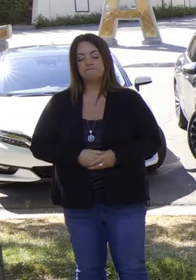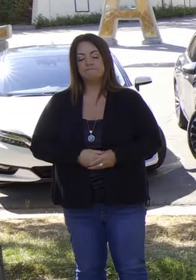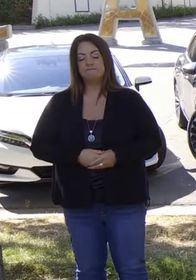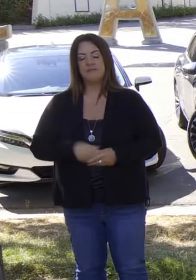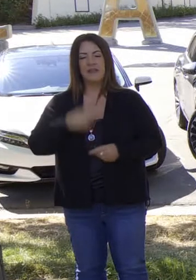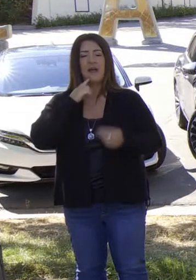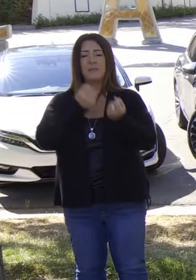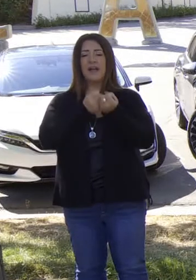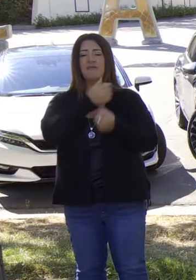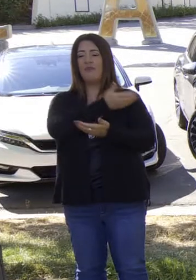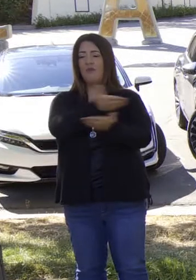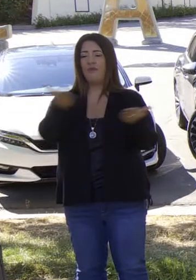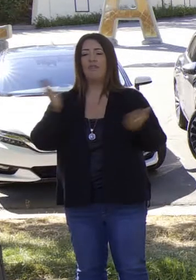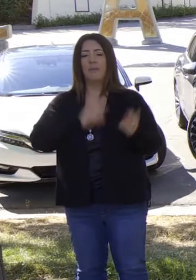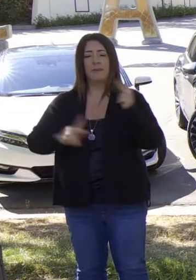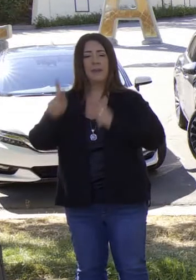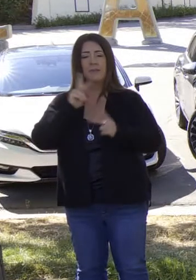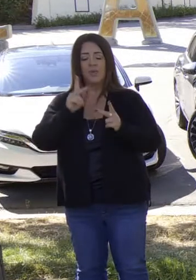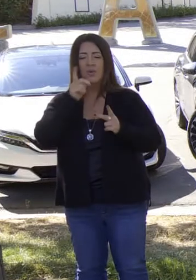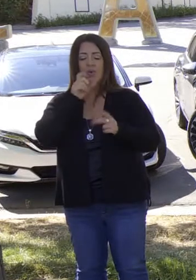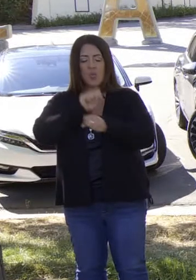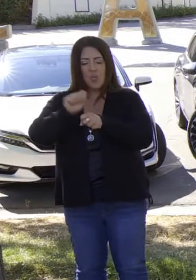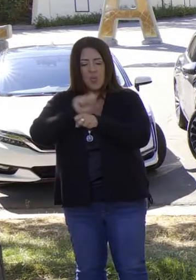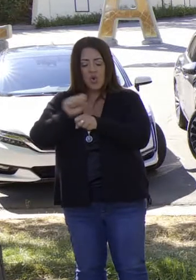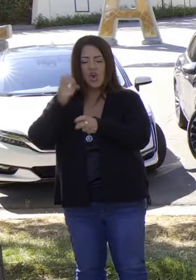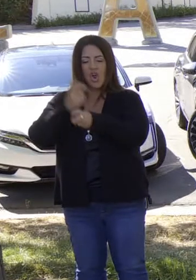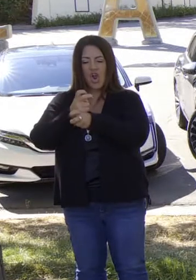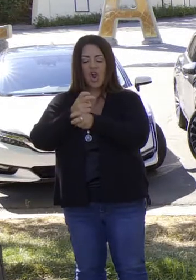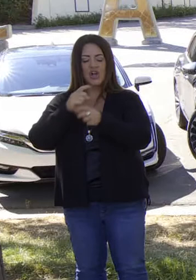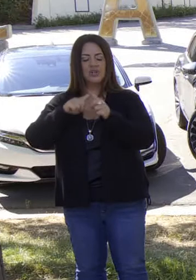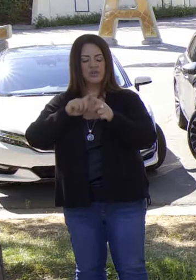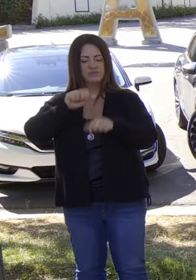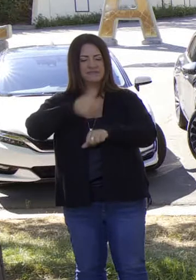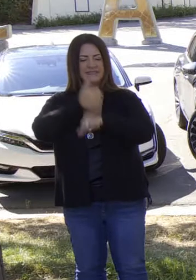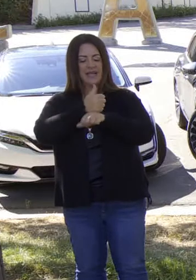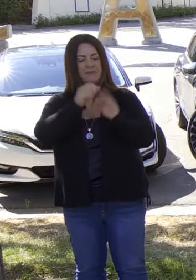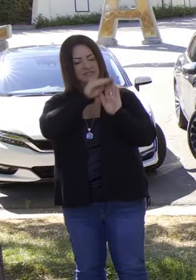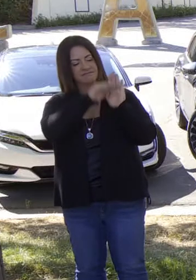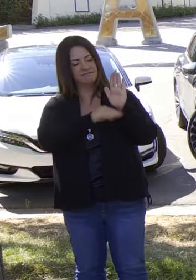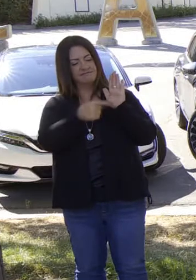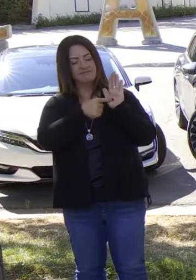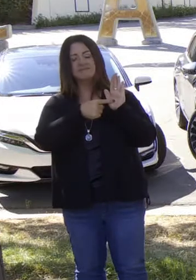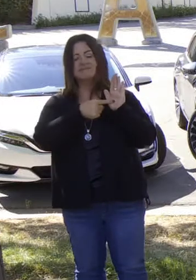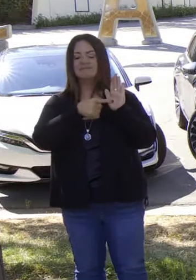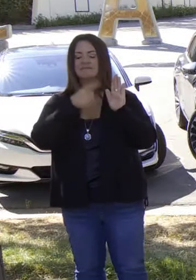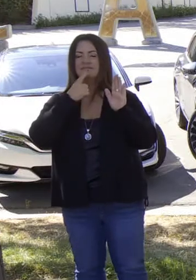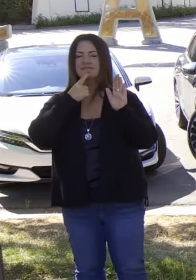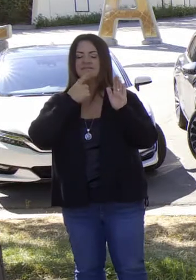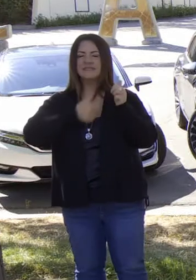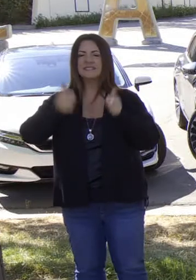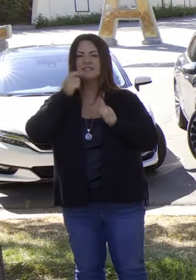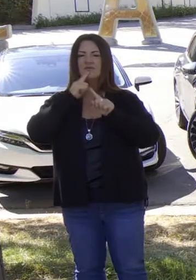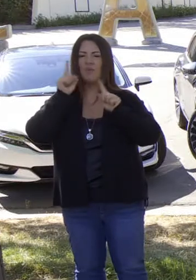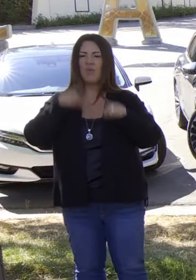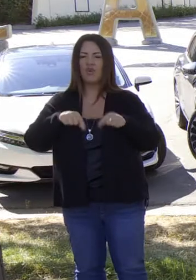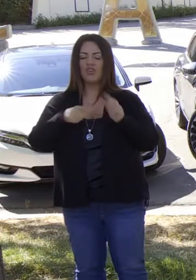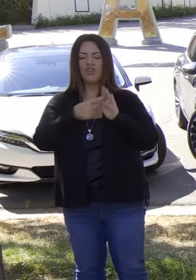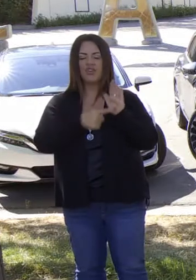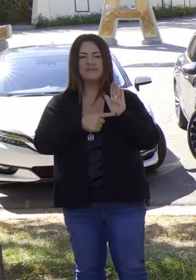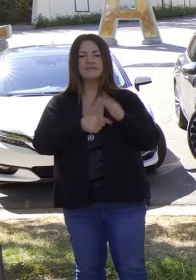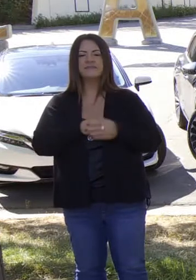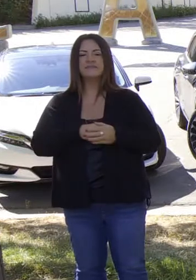de parte de todas estas personas que han trabajado para crear esta orden ejecutiva.